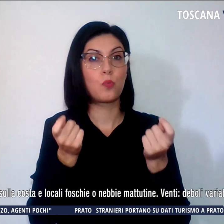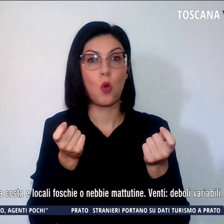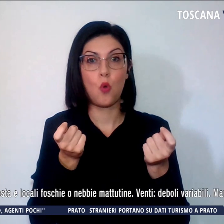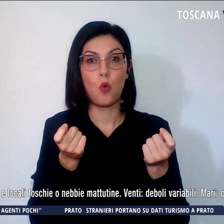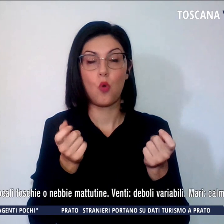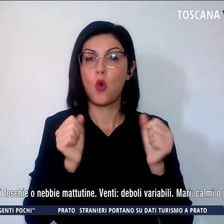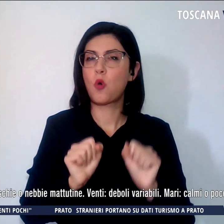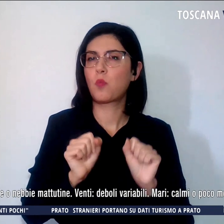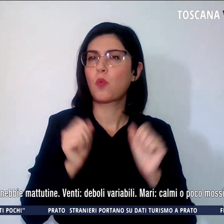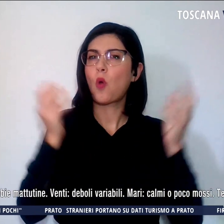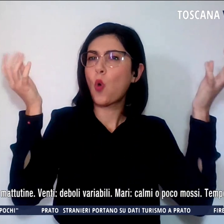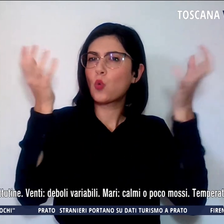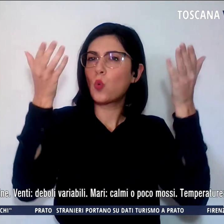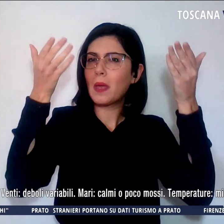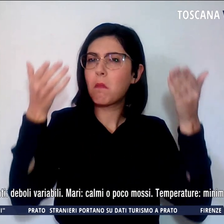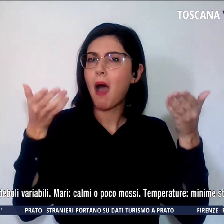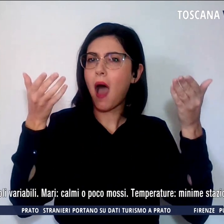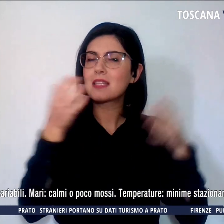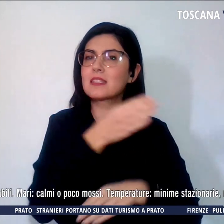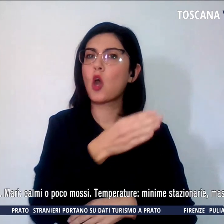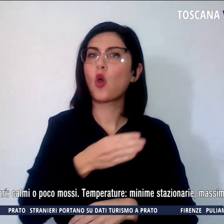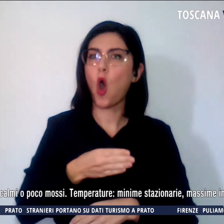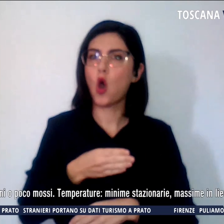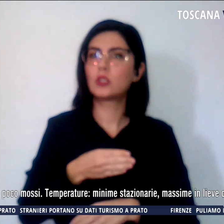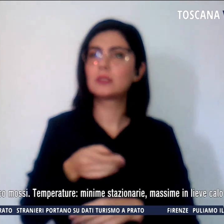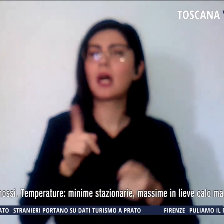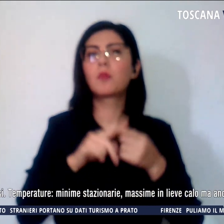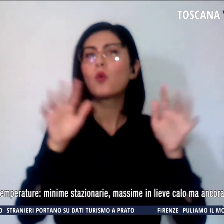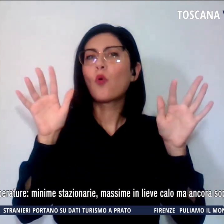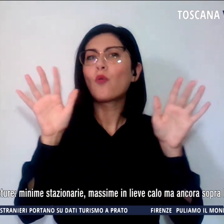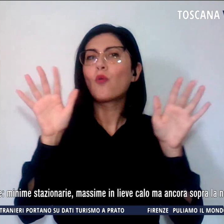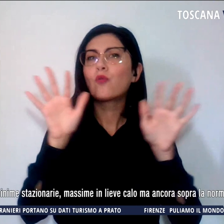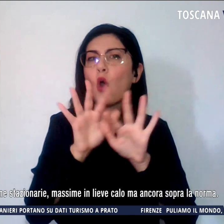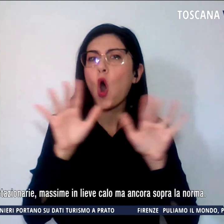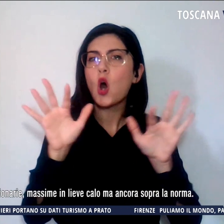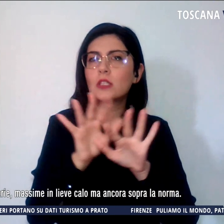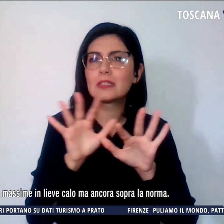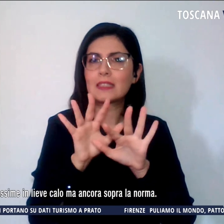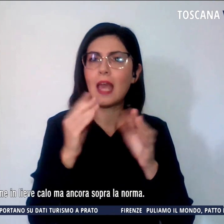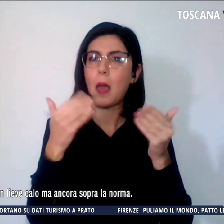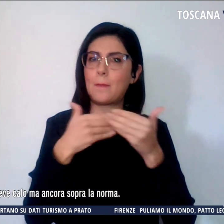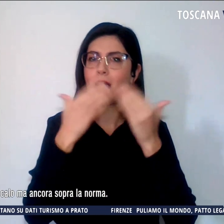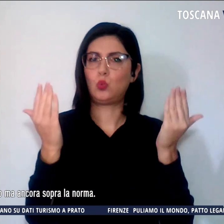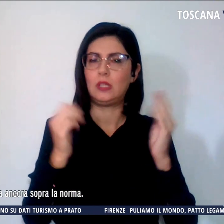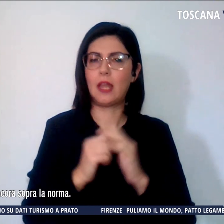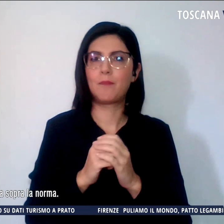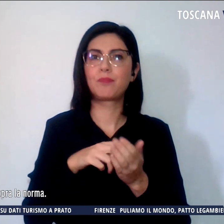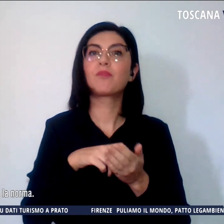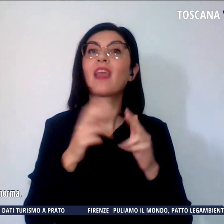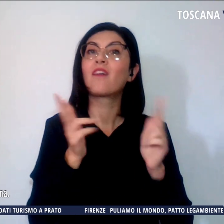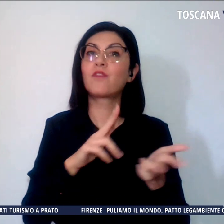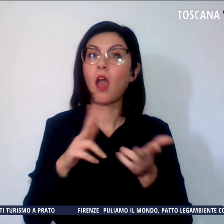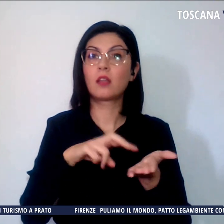basse sulla costa e locali foschie o nebbie mattutine. Venti deboli